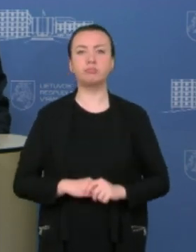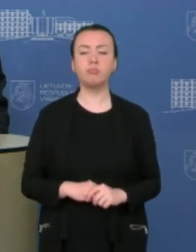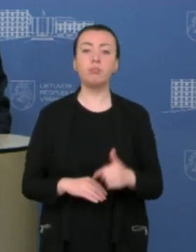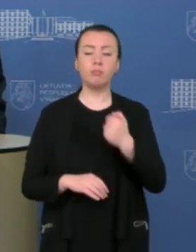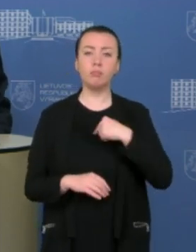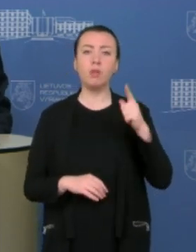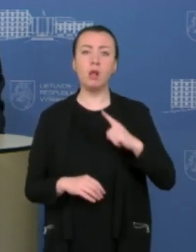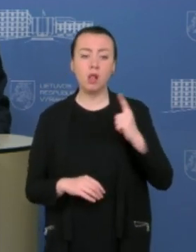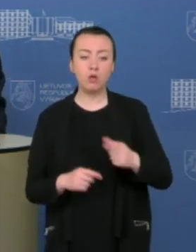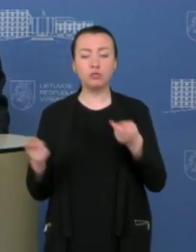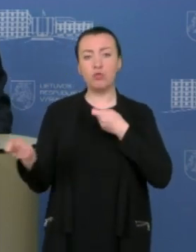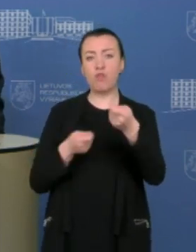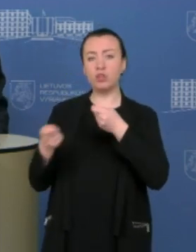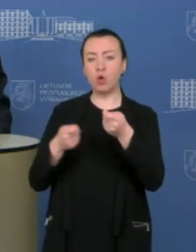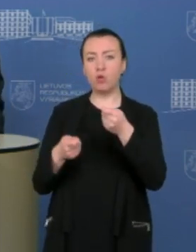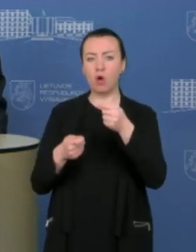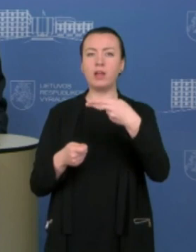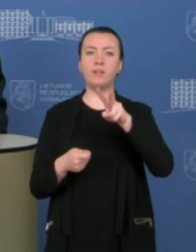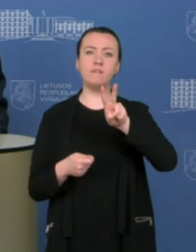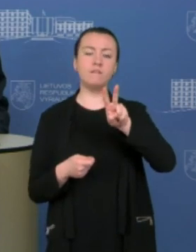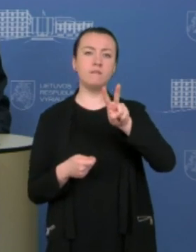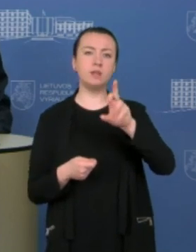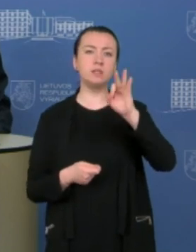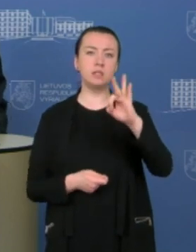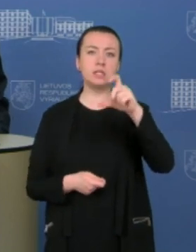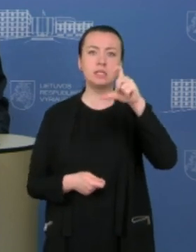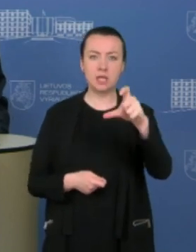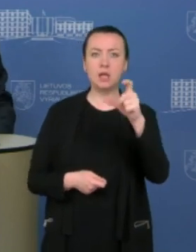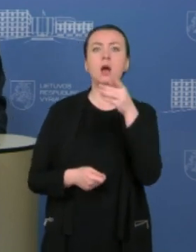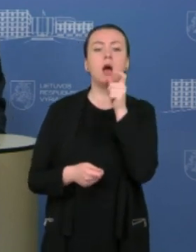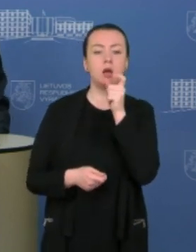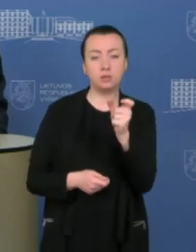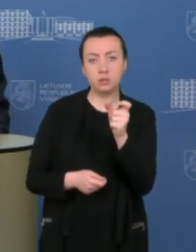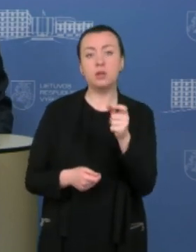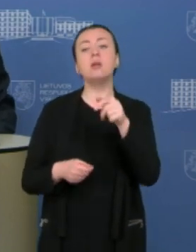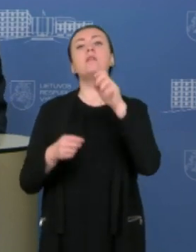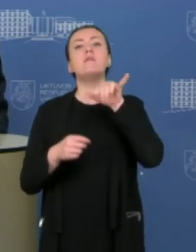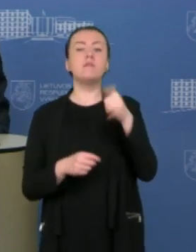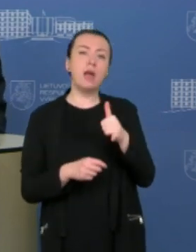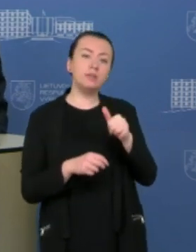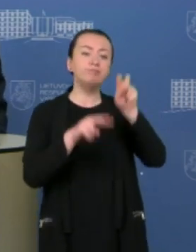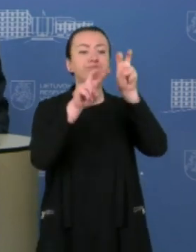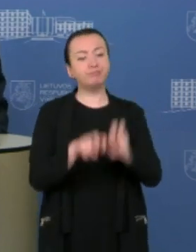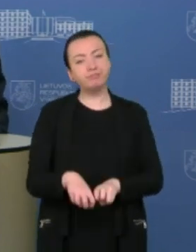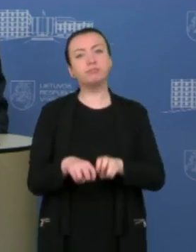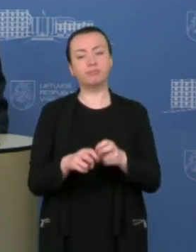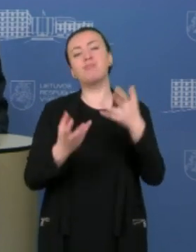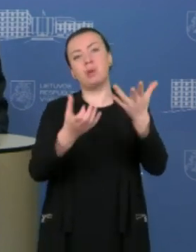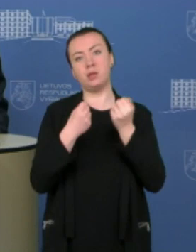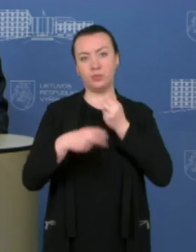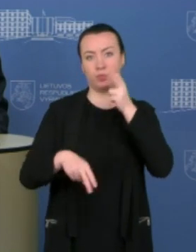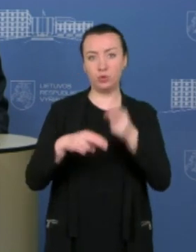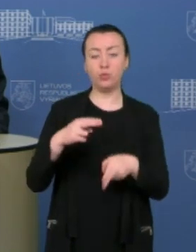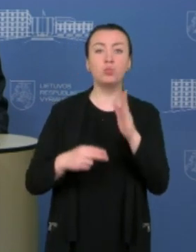lauksiu vadovo atsakymų, tada juos vertinsiu ir tada mes priimsime atitinkamus